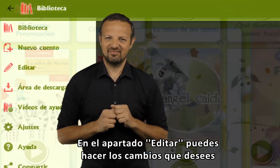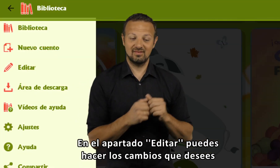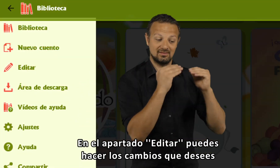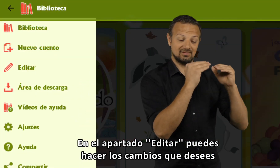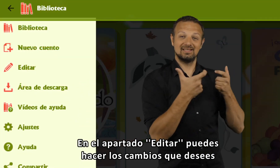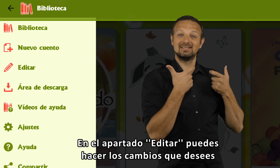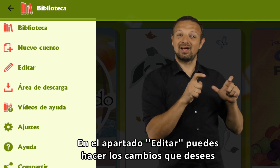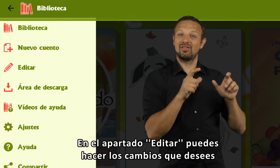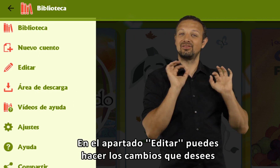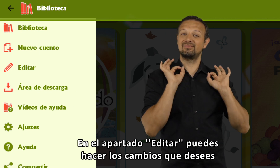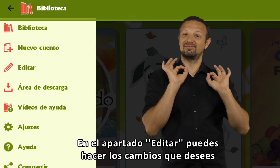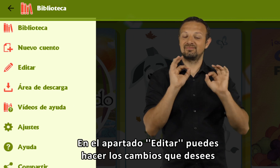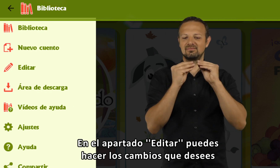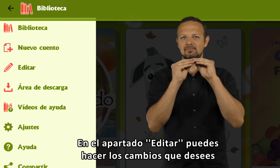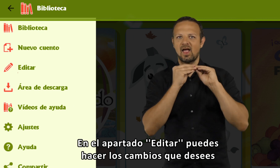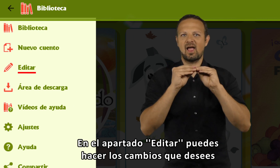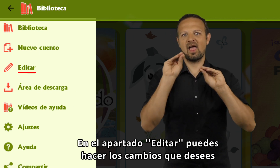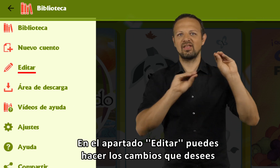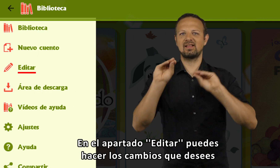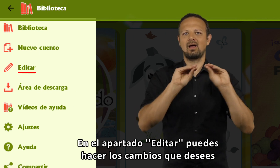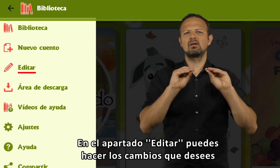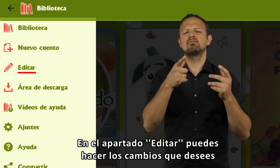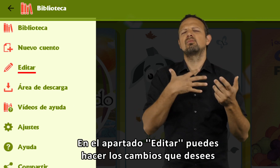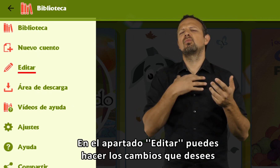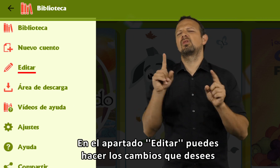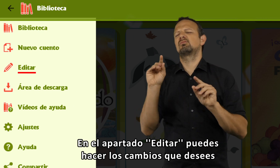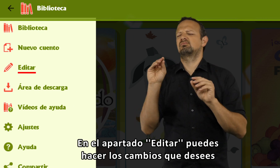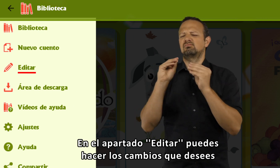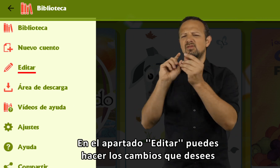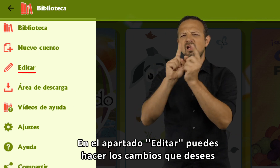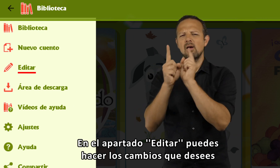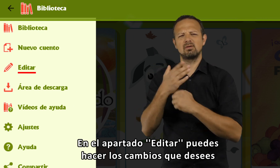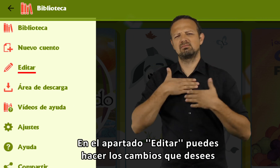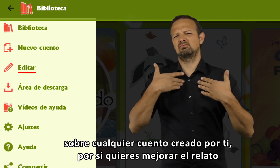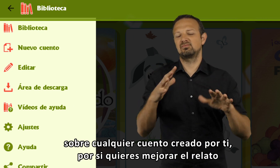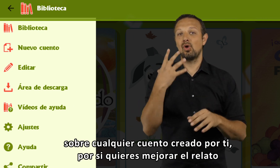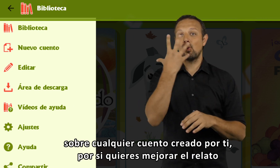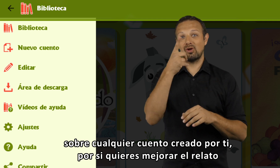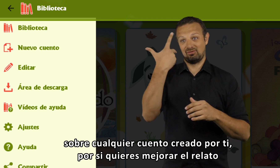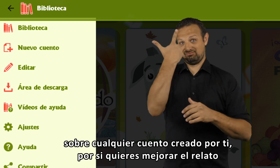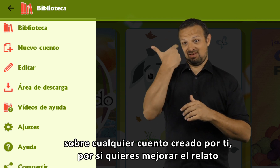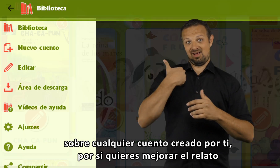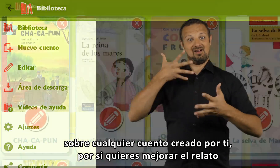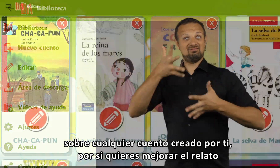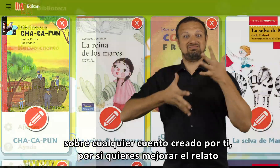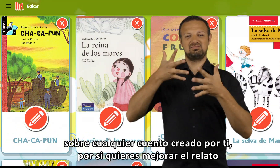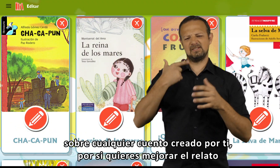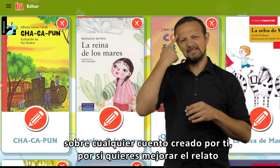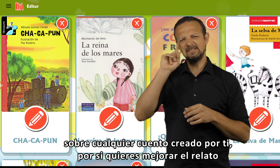En el apartado Editar, puedes hacer los cambios que desees sobre cualquier cuento creado por ti, por si